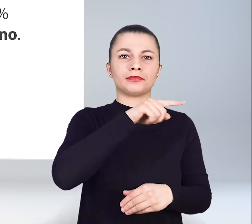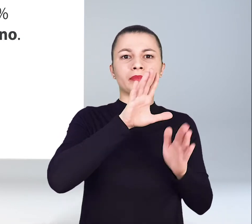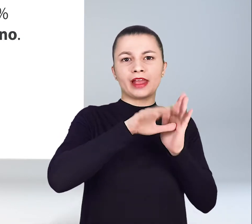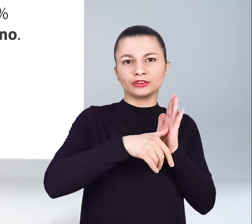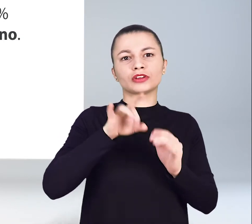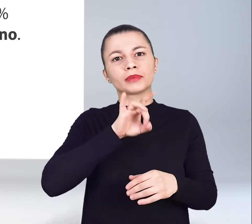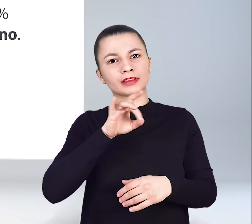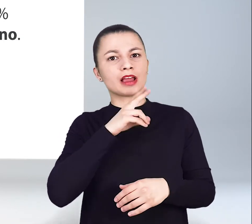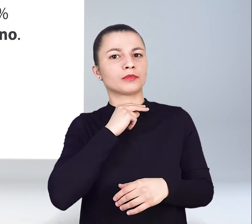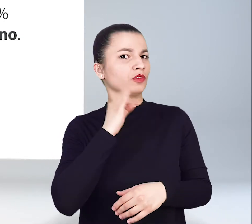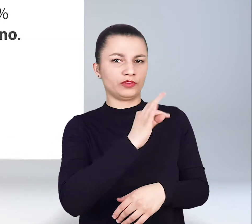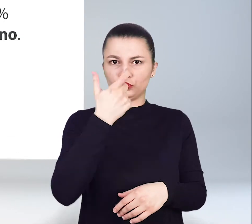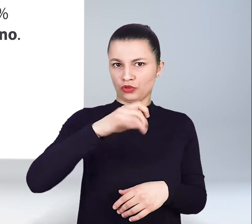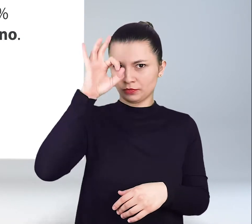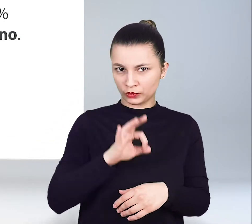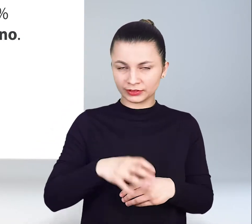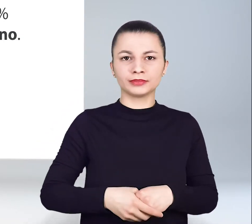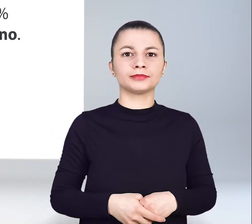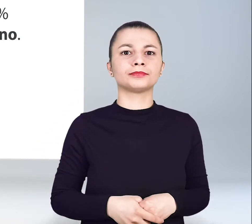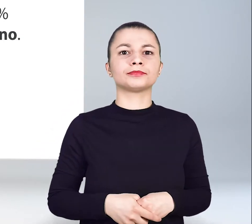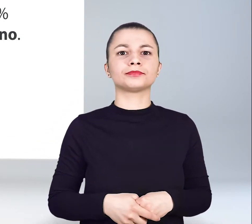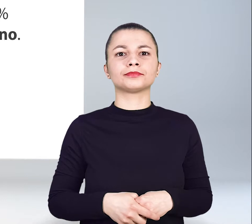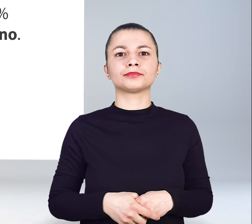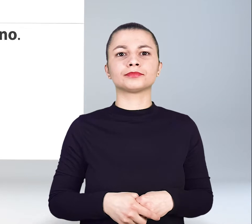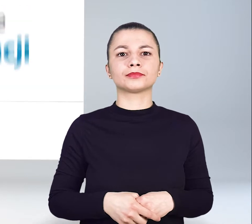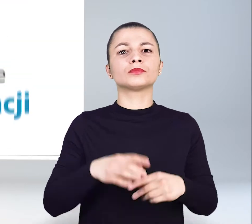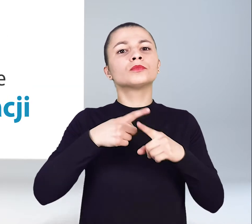Jej właścicielem w 100% jest miasto i gmina Kępno.